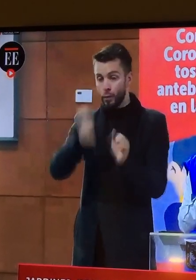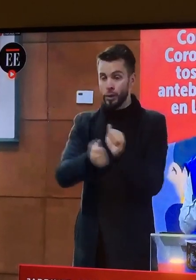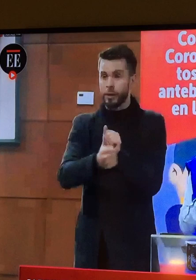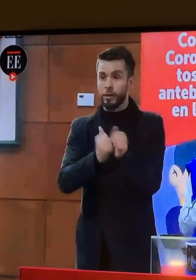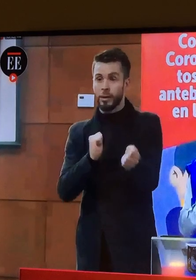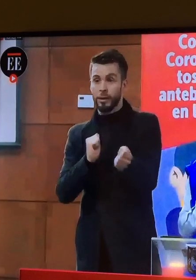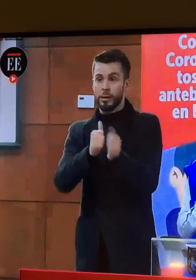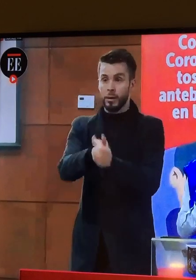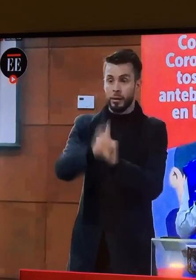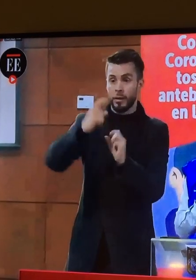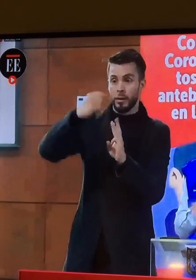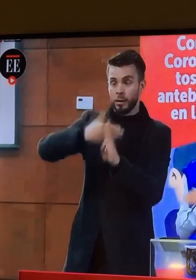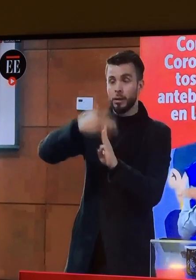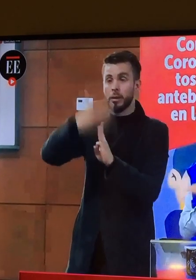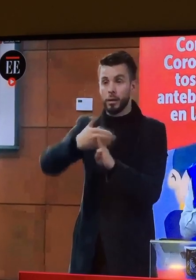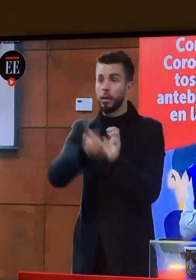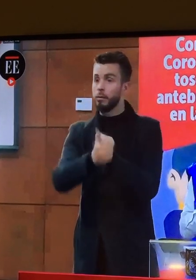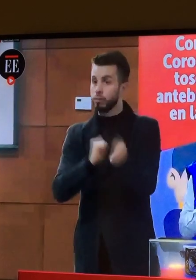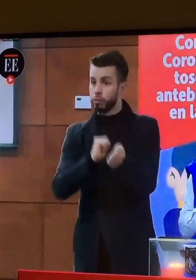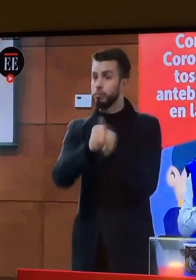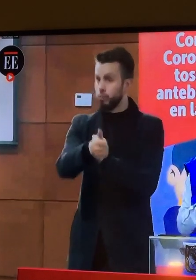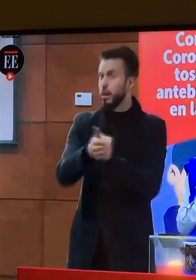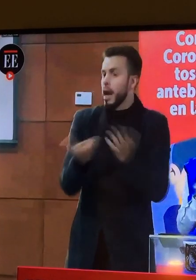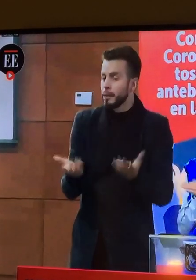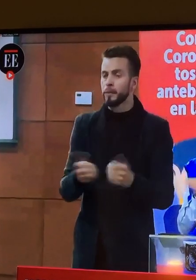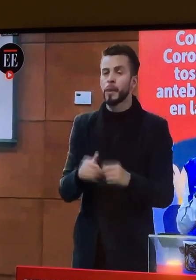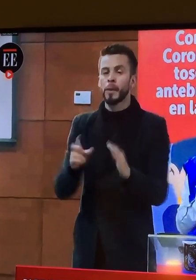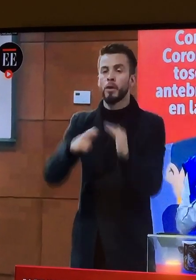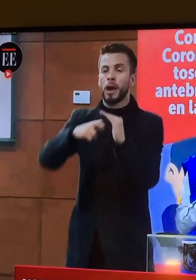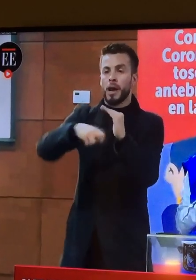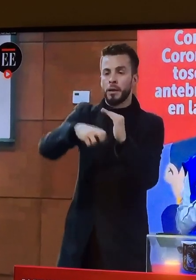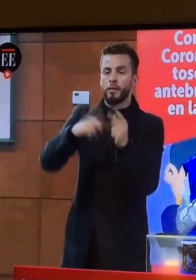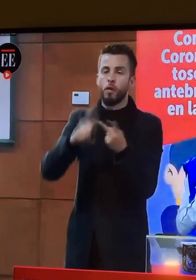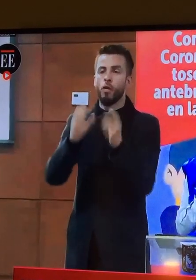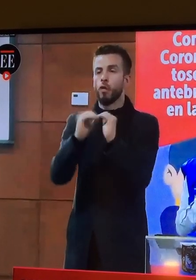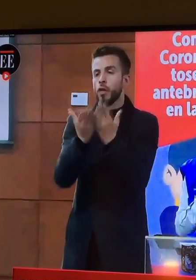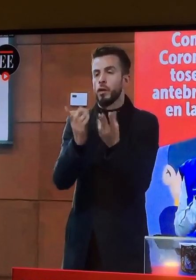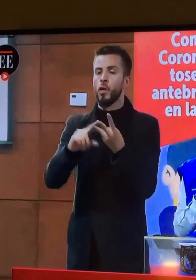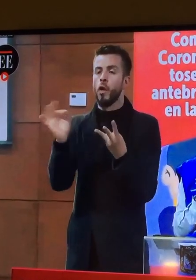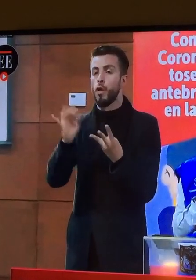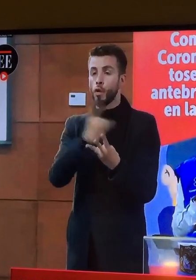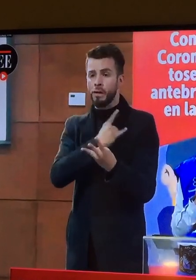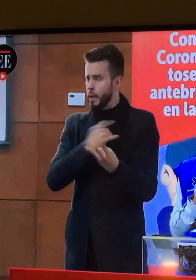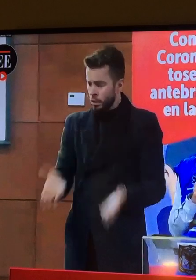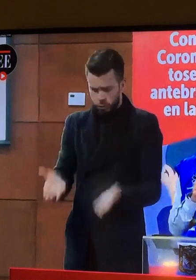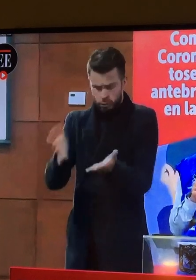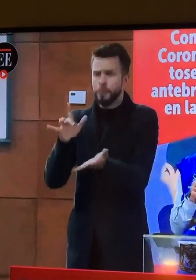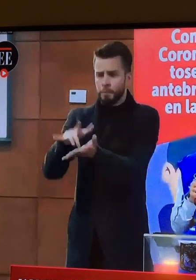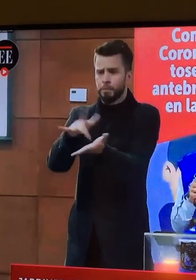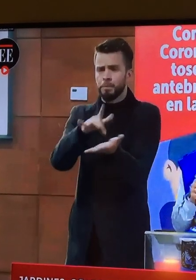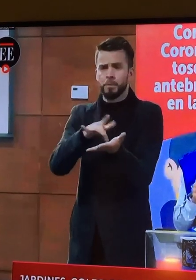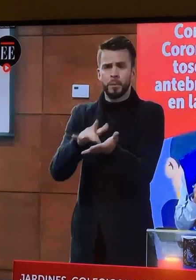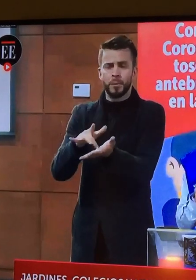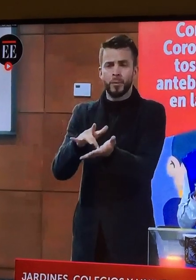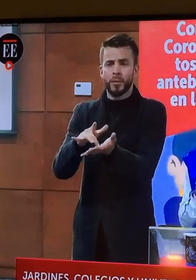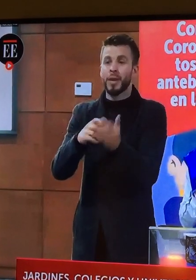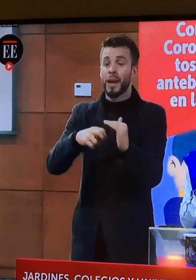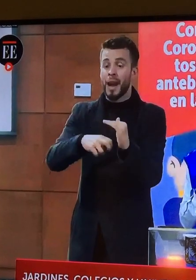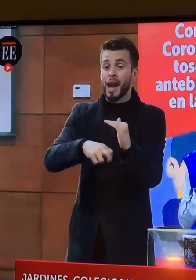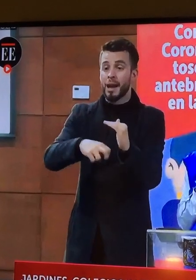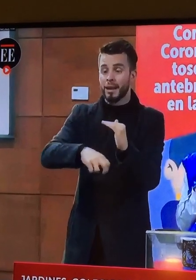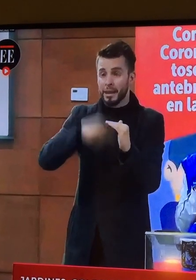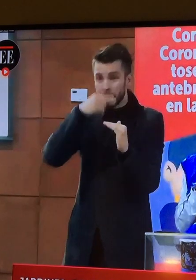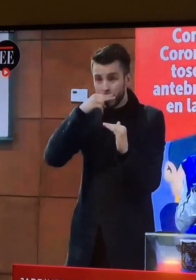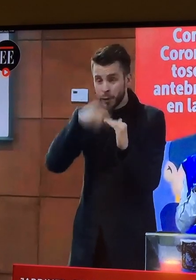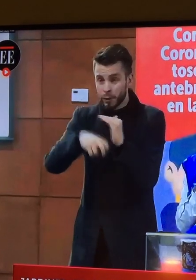o trabajo en casa, hacerlo. Pero la asistencia a jardines, la asistencia a colegios y universidades se mantiene. En el caso de los jardines